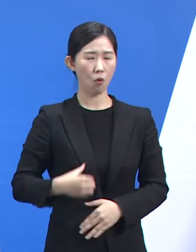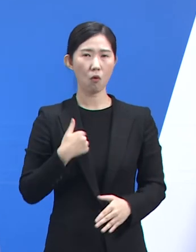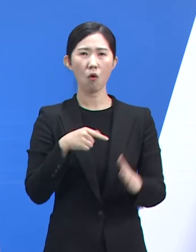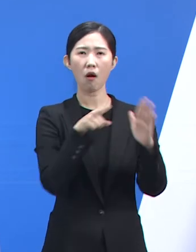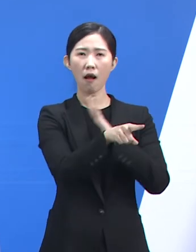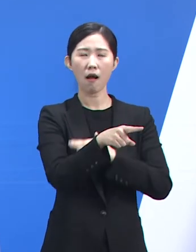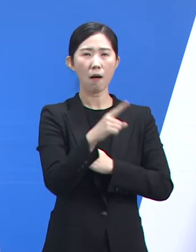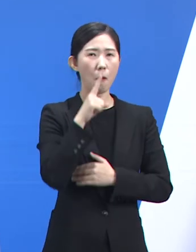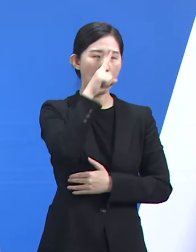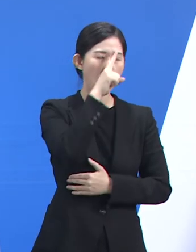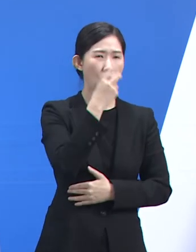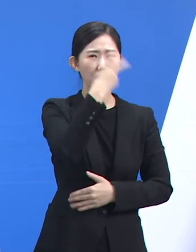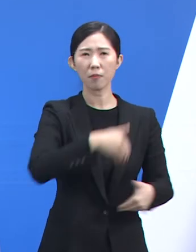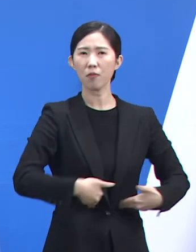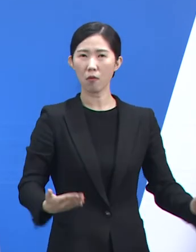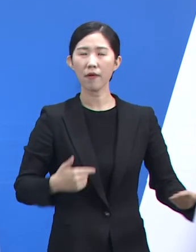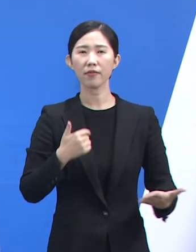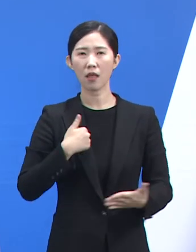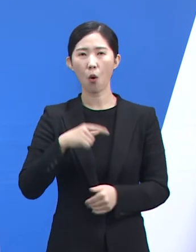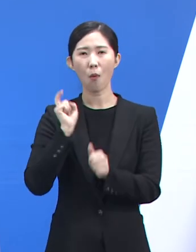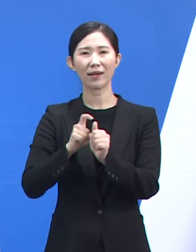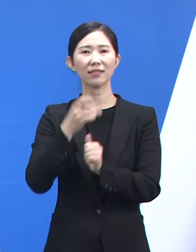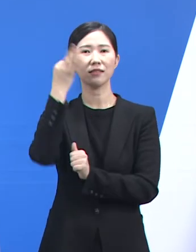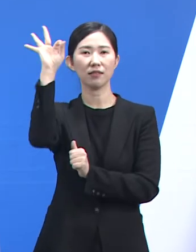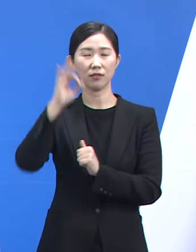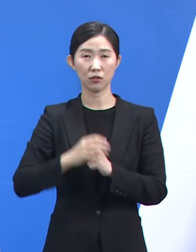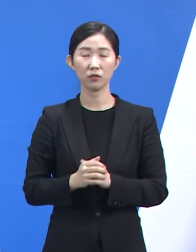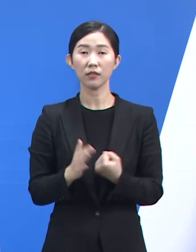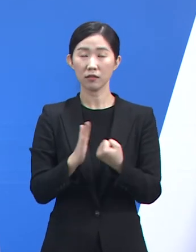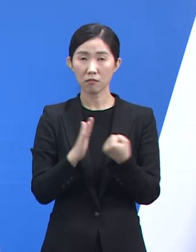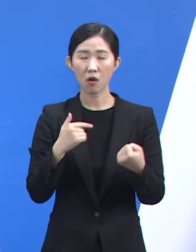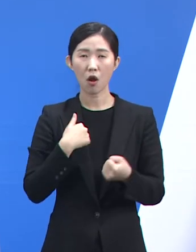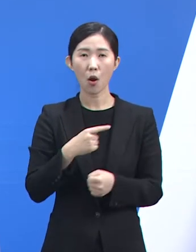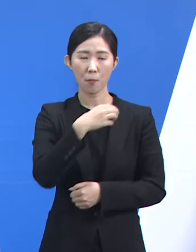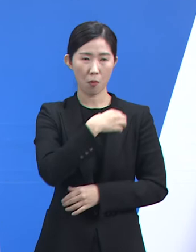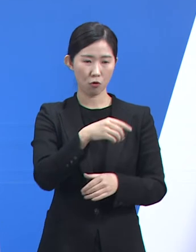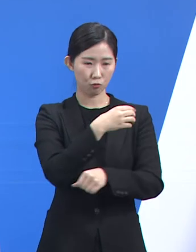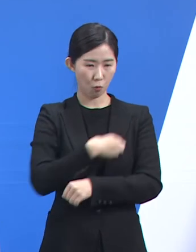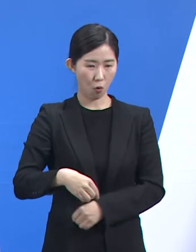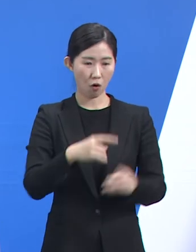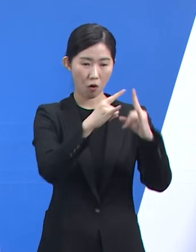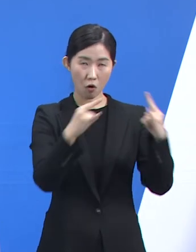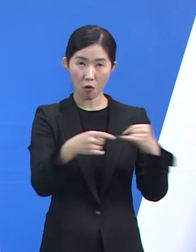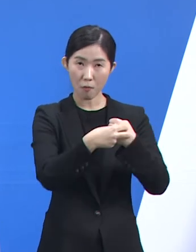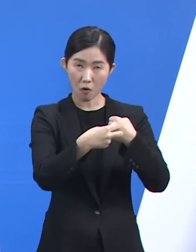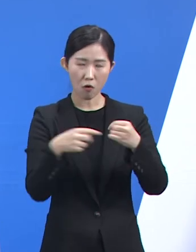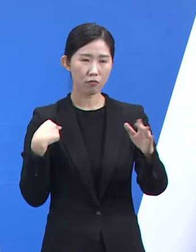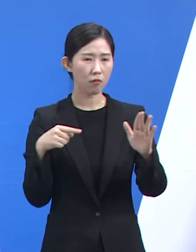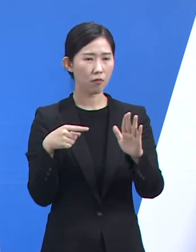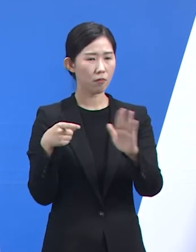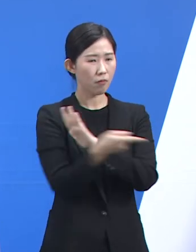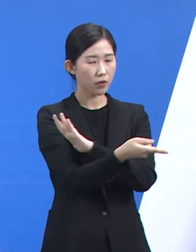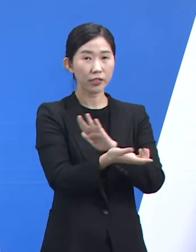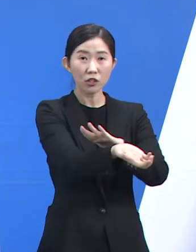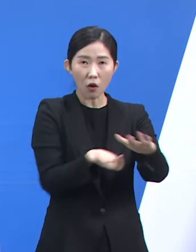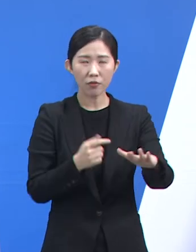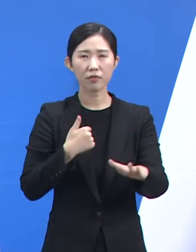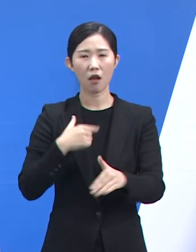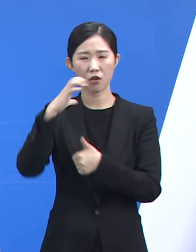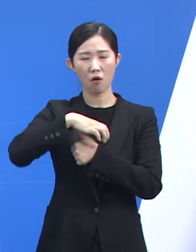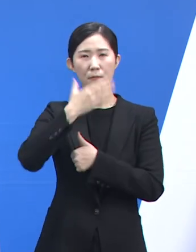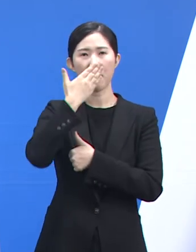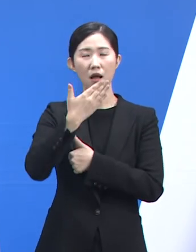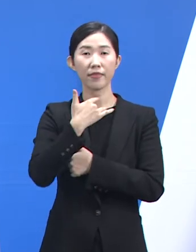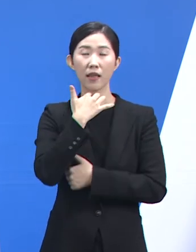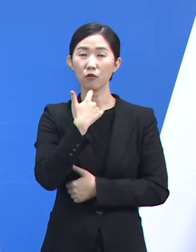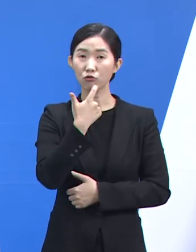확진자로 인정됩니다. 이를 통해 보건소 격리통지 전달 전이라도 바로 격리에 들어가게 되며 60대 이상의 경우에는